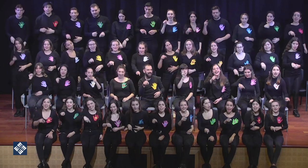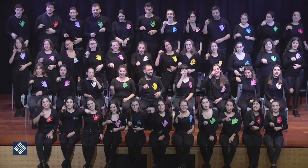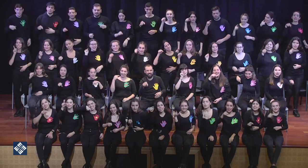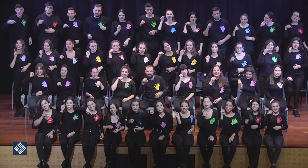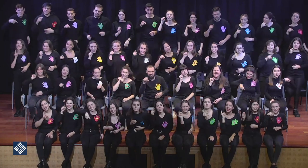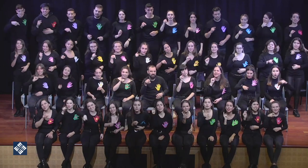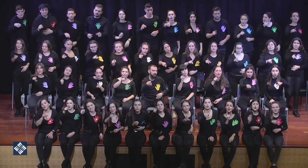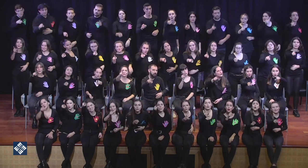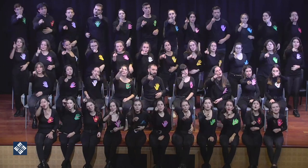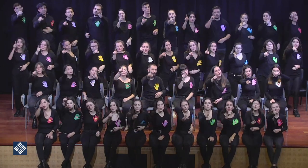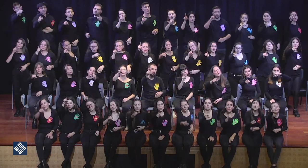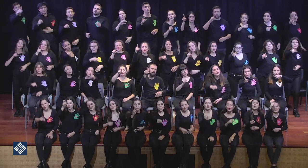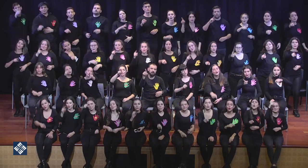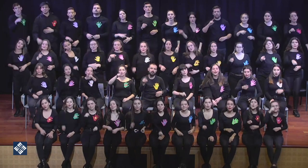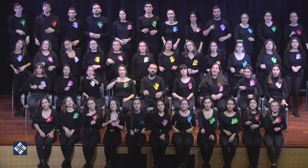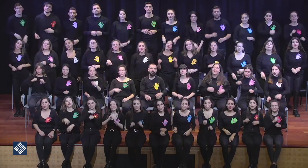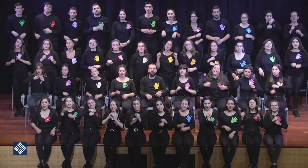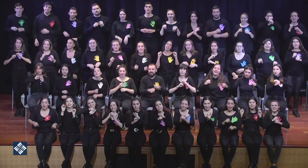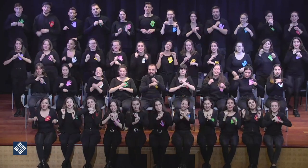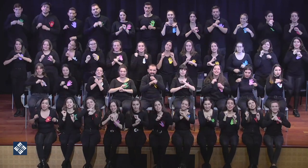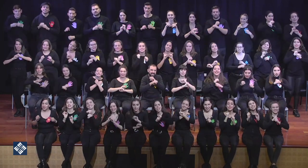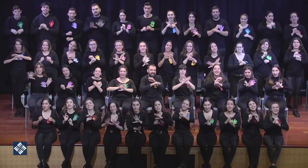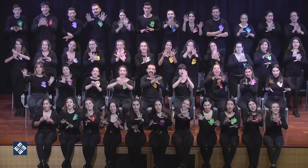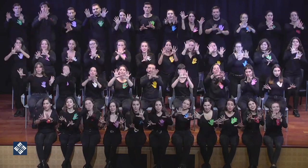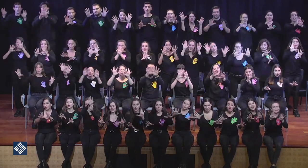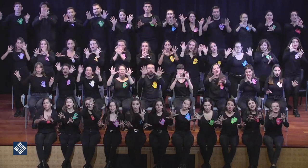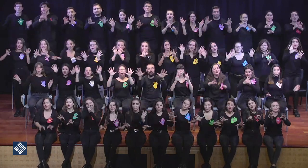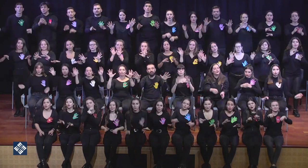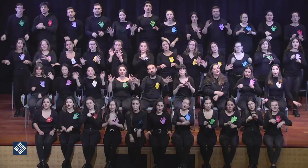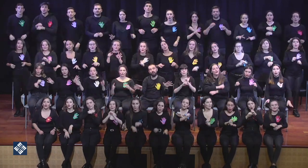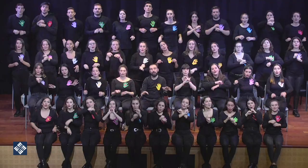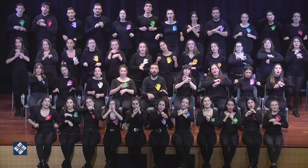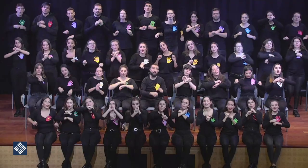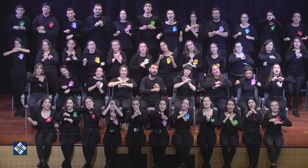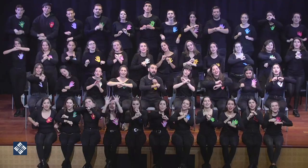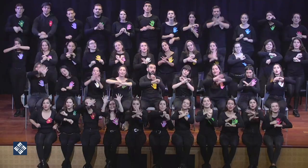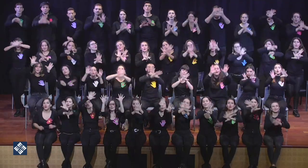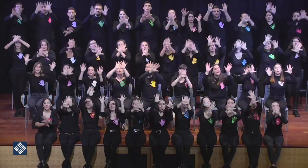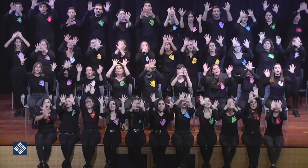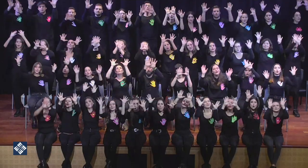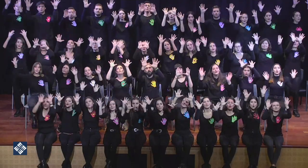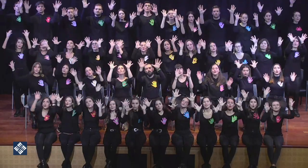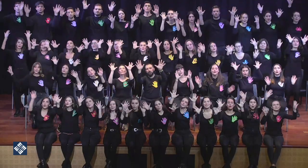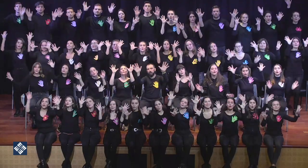ahí estás tú, llenándolo todo de luz